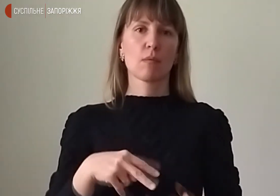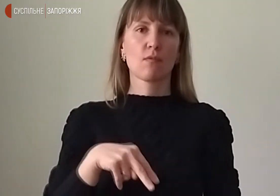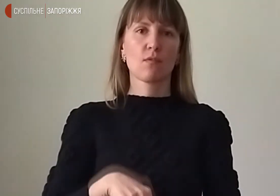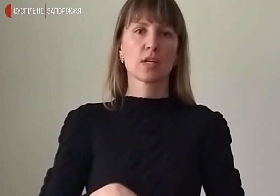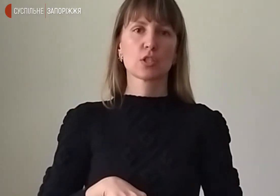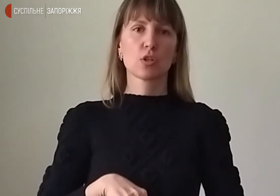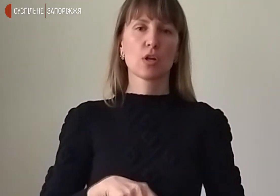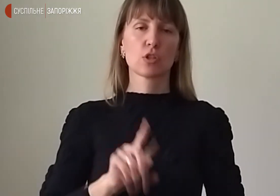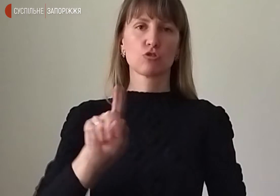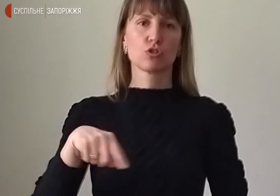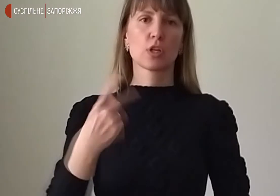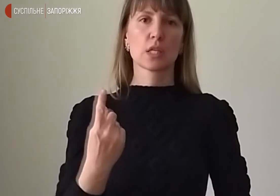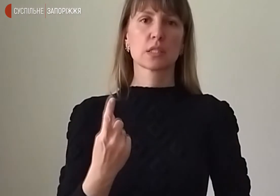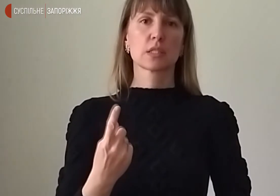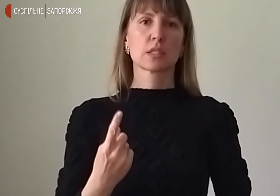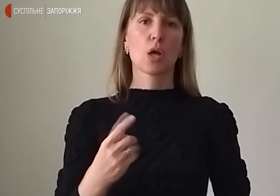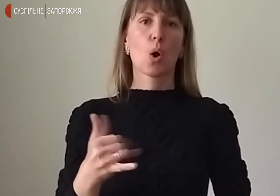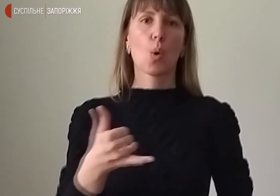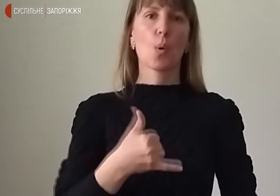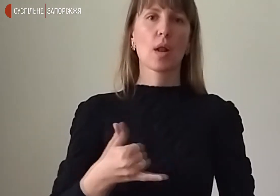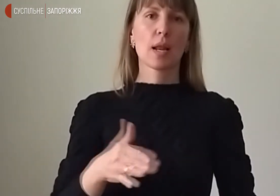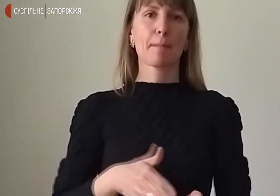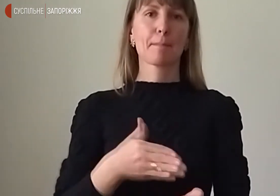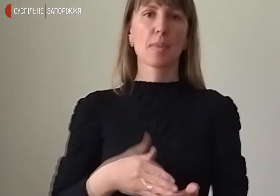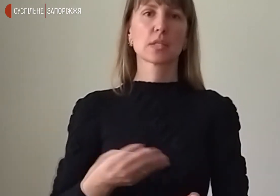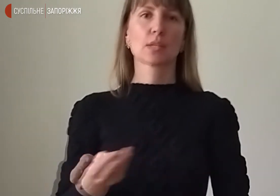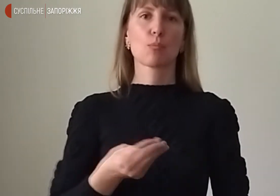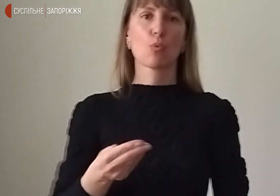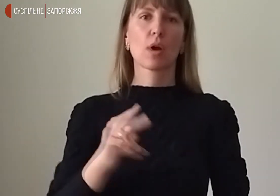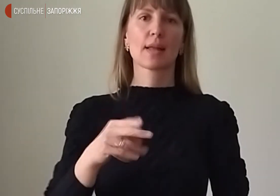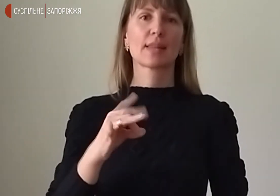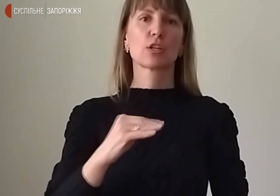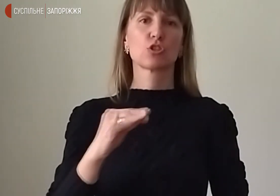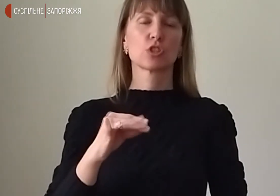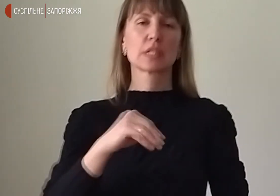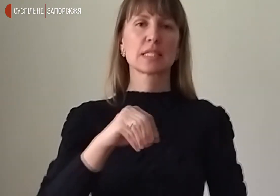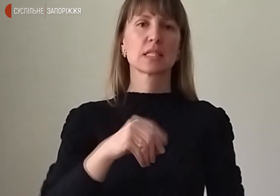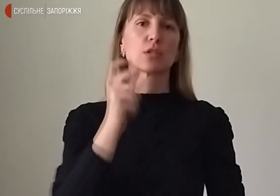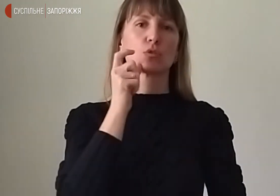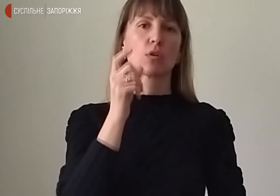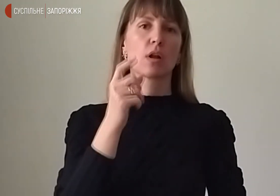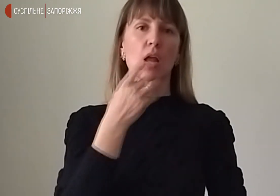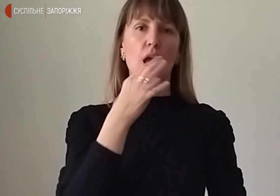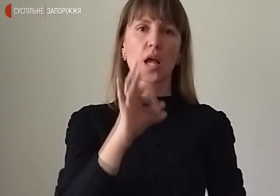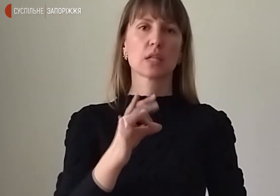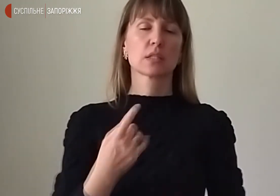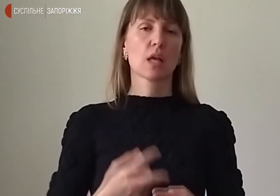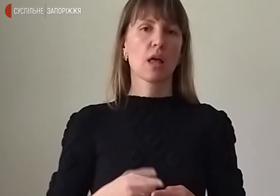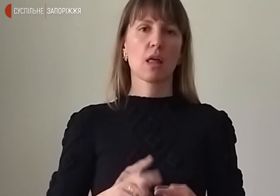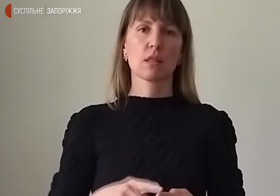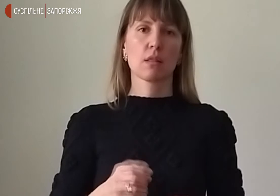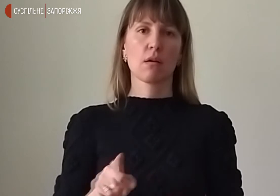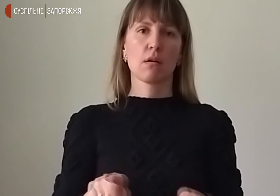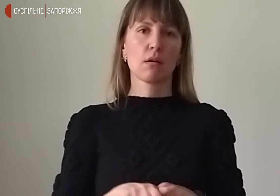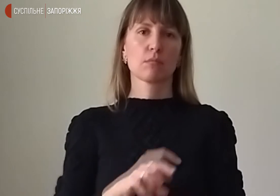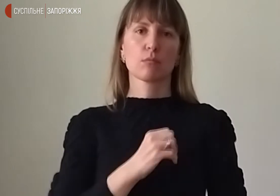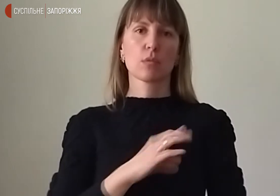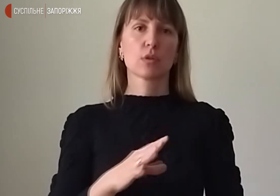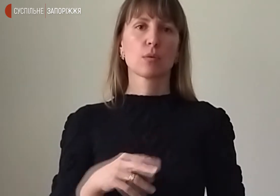із годином. Олія, масло, мука, дріжі, сіль, цукор, яйця – це розкіш. Пройшлася по місту,